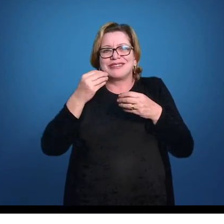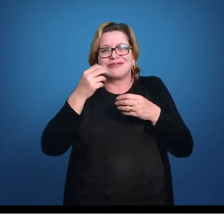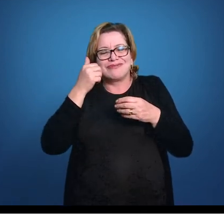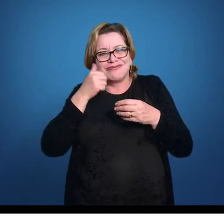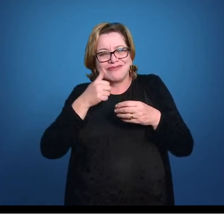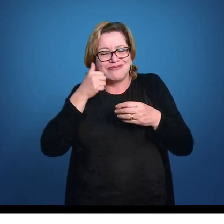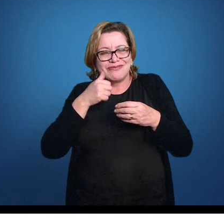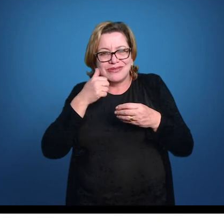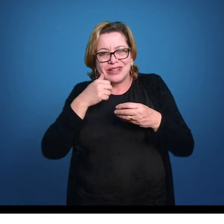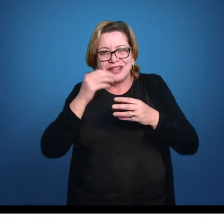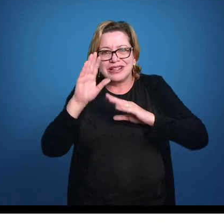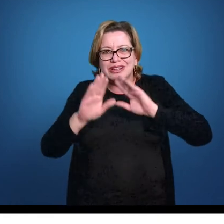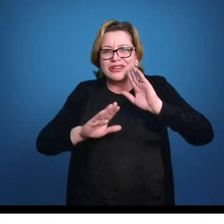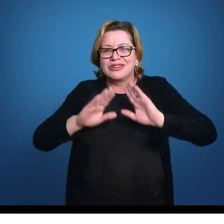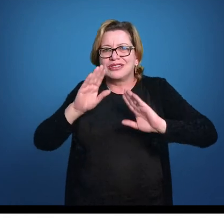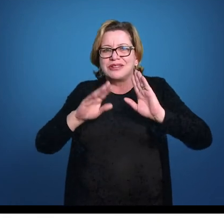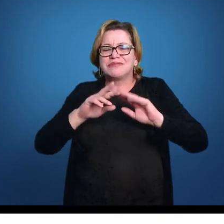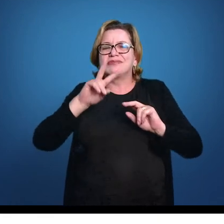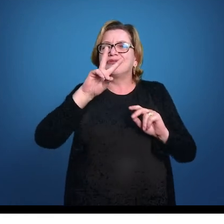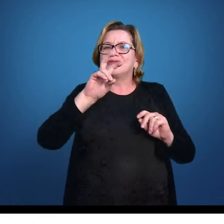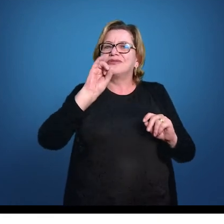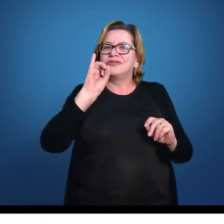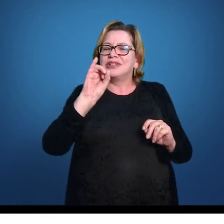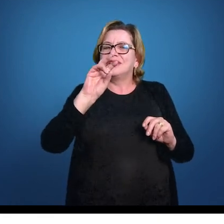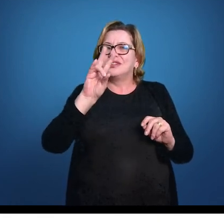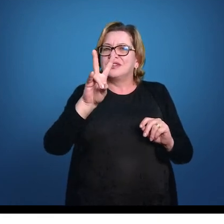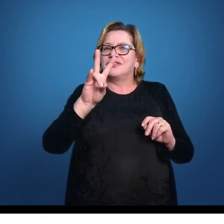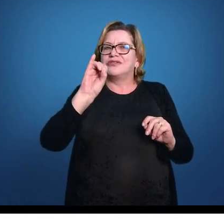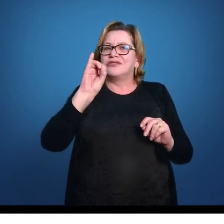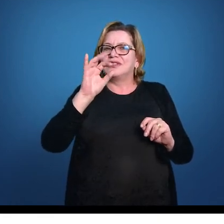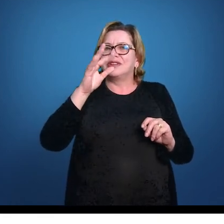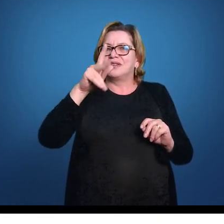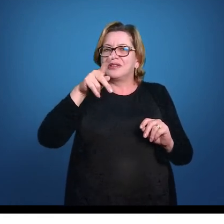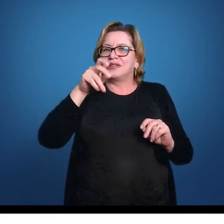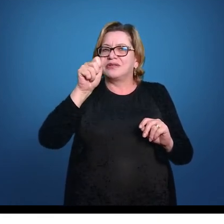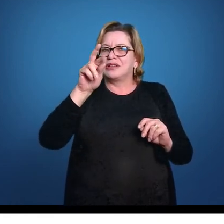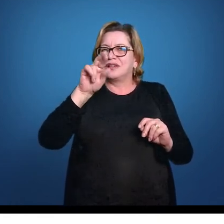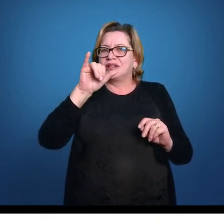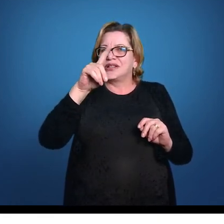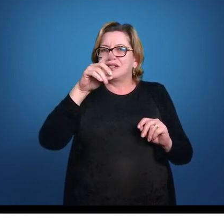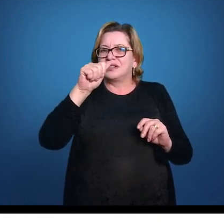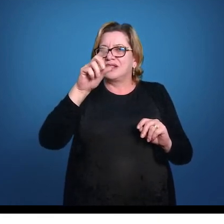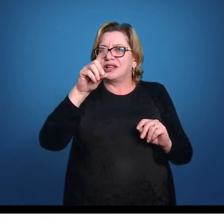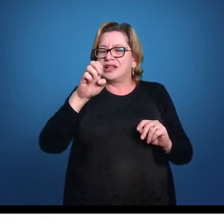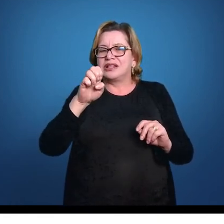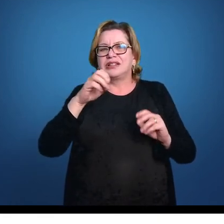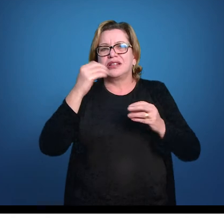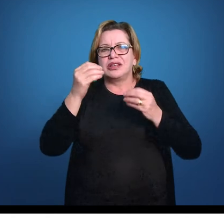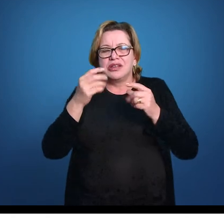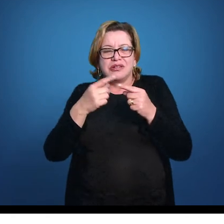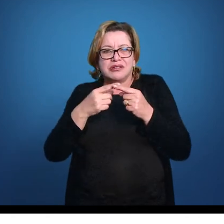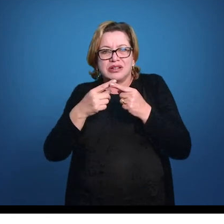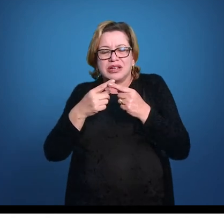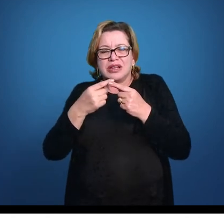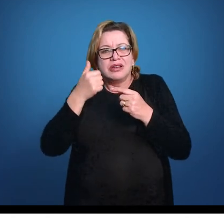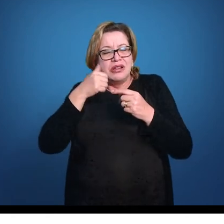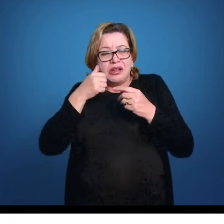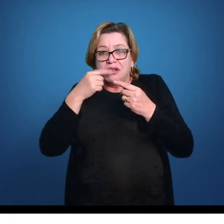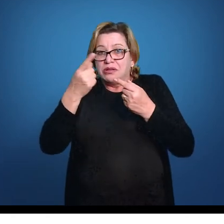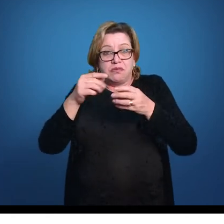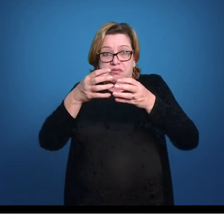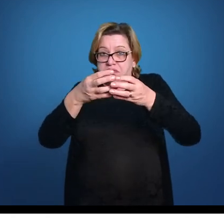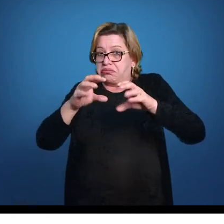essas viviparidades começam de uma forma bastante simples, que seria simplesmente a fêmea não botar o ovo, e ela não bota o ovo, e também não